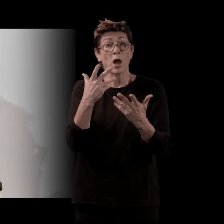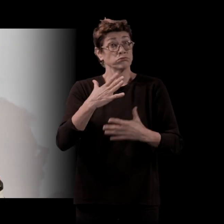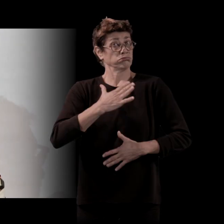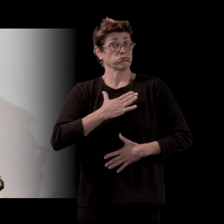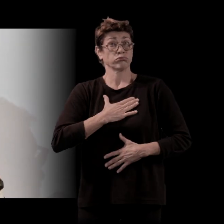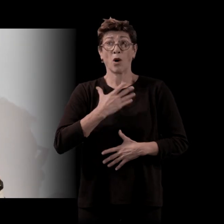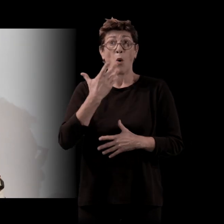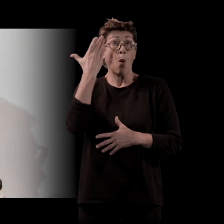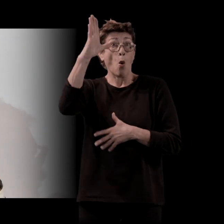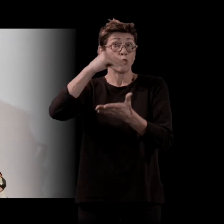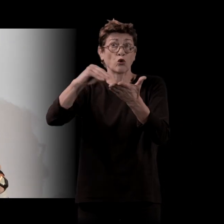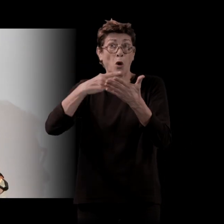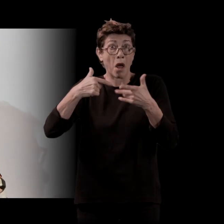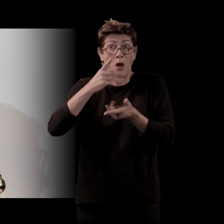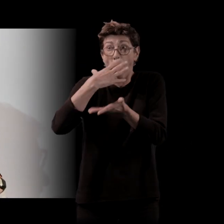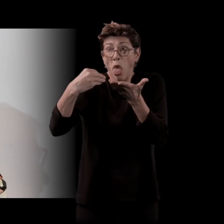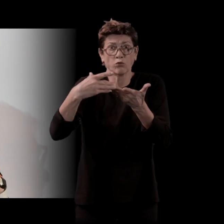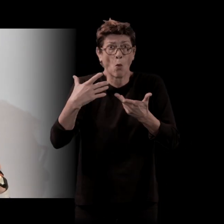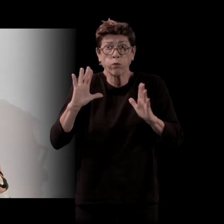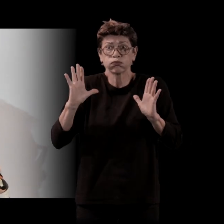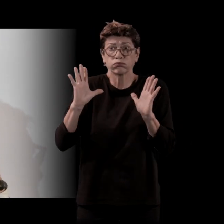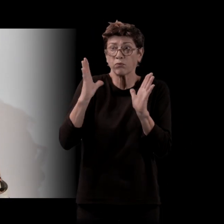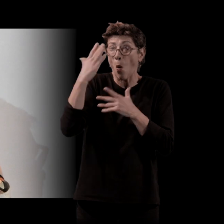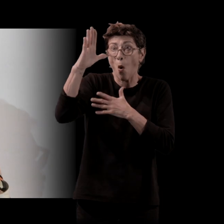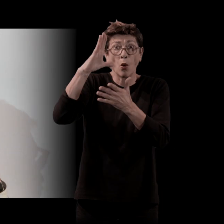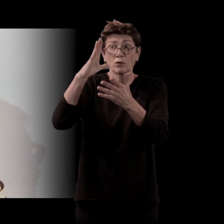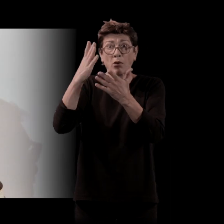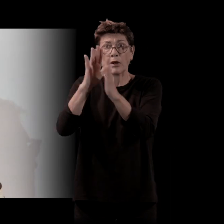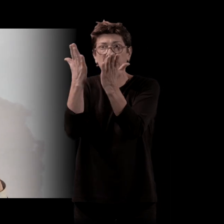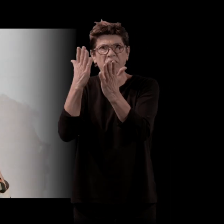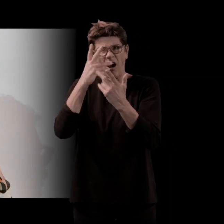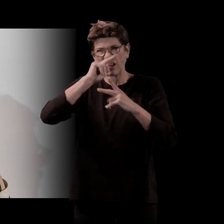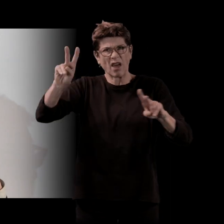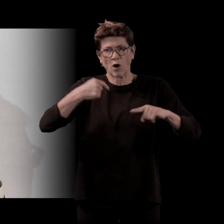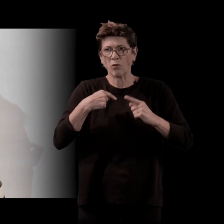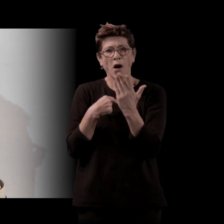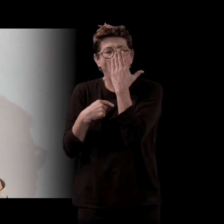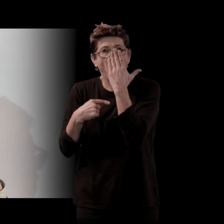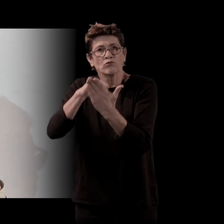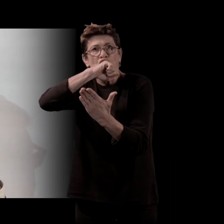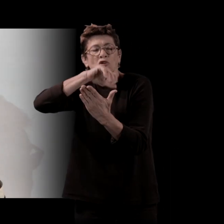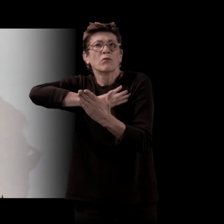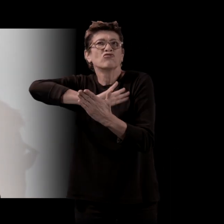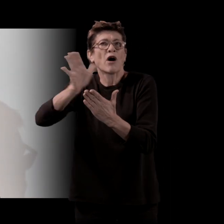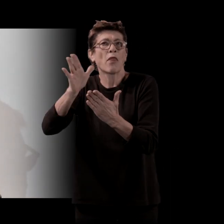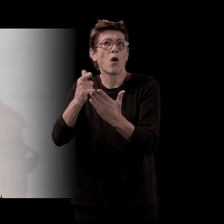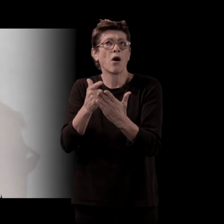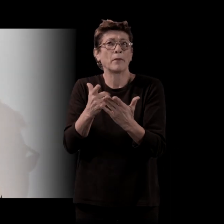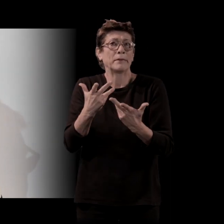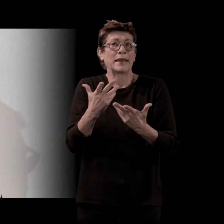délecte de livres qui n'ont rien à voir avec ce que je fais. Donc je ne dis pas la littérature doit, elle peut. Et moi, dans la littérature